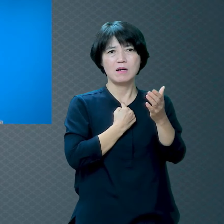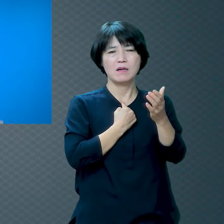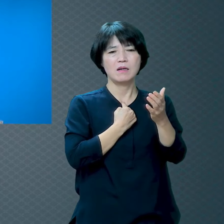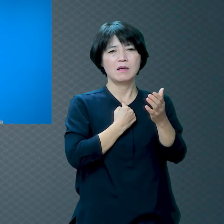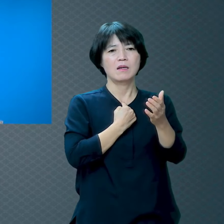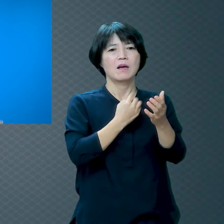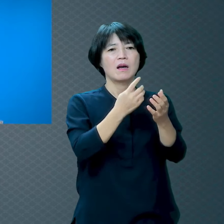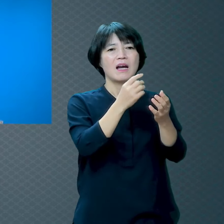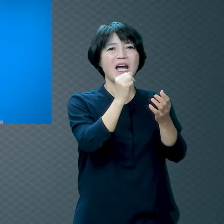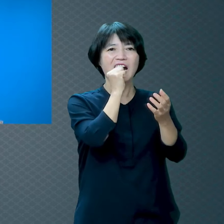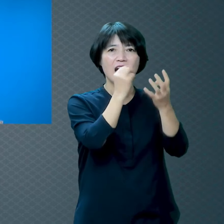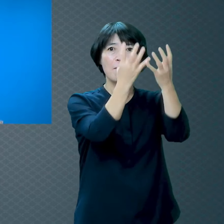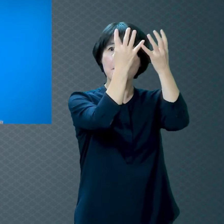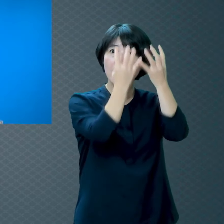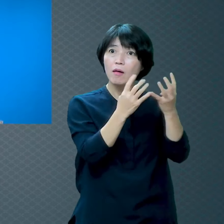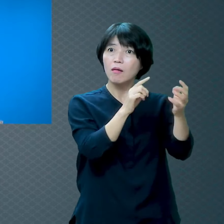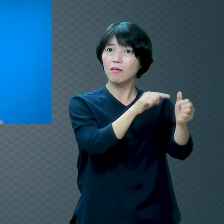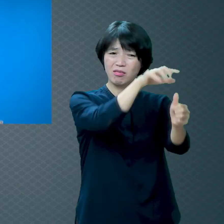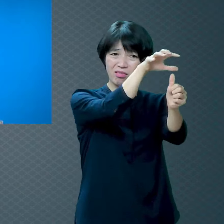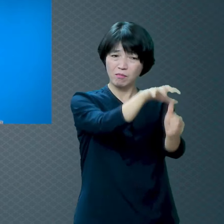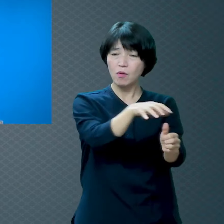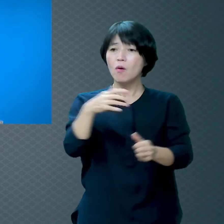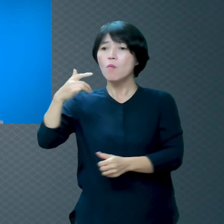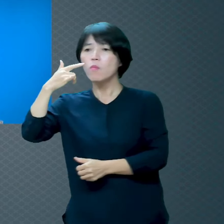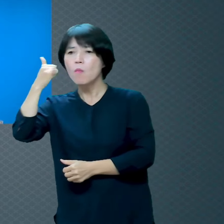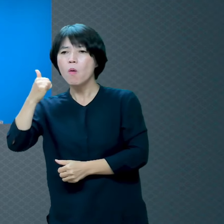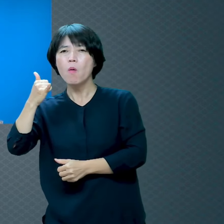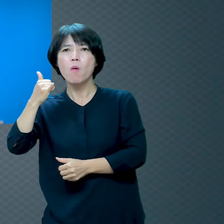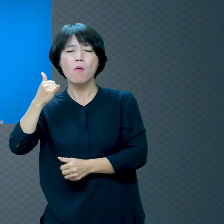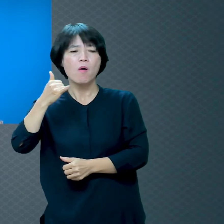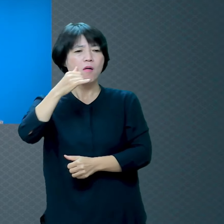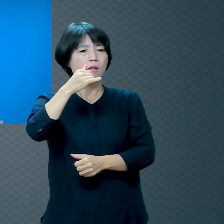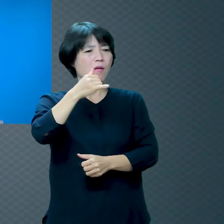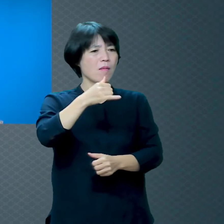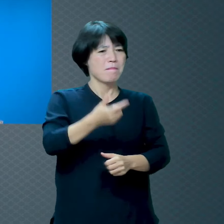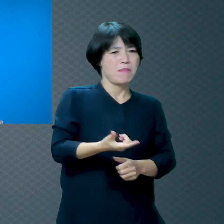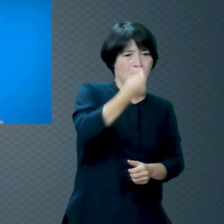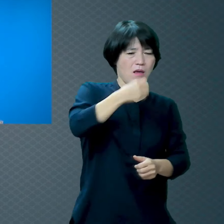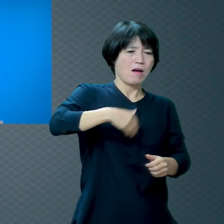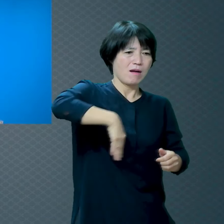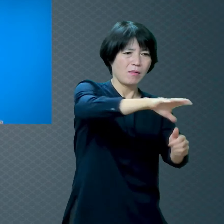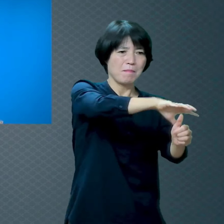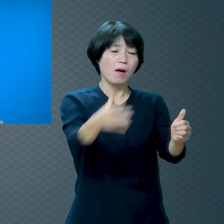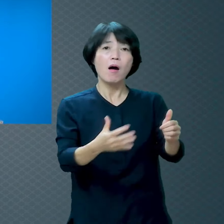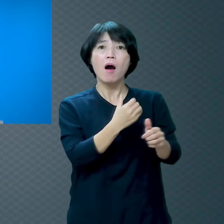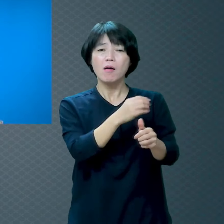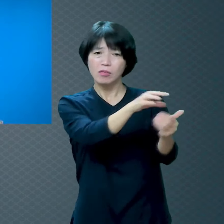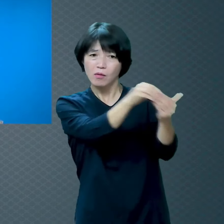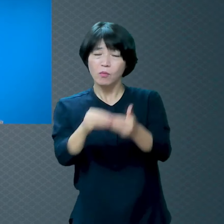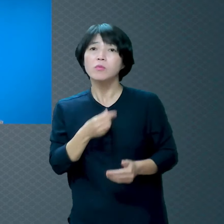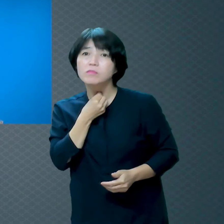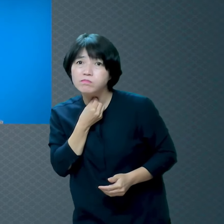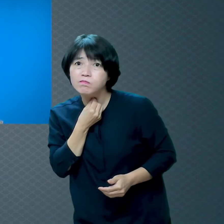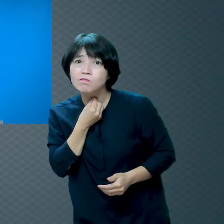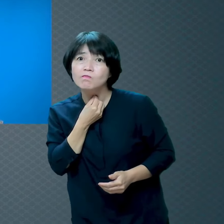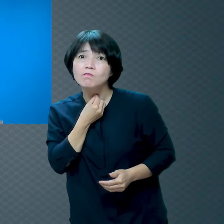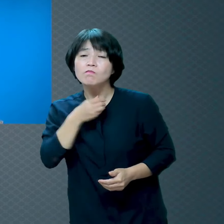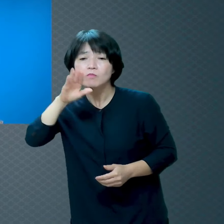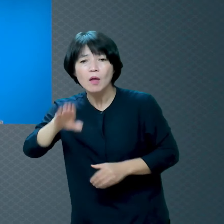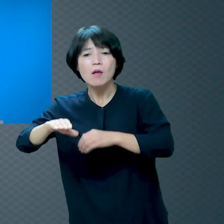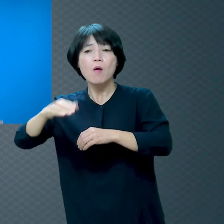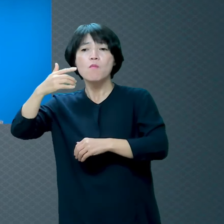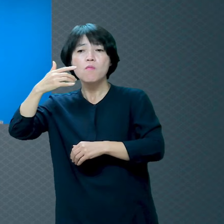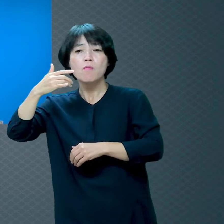수 있나요 부모는 당장이라도 빼내오고 싶죠 그러나 자식이 이